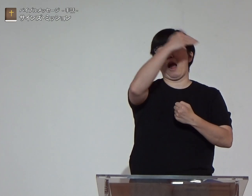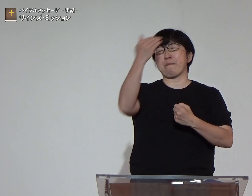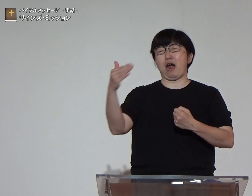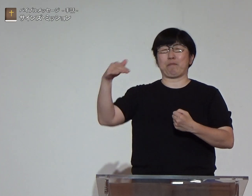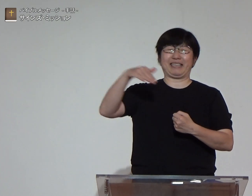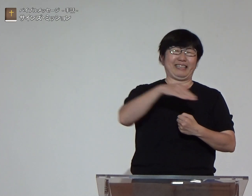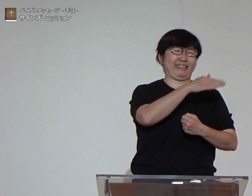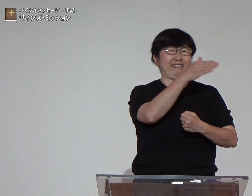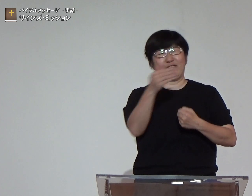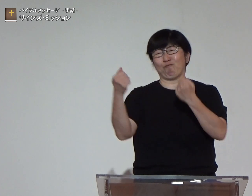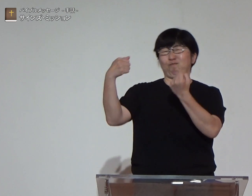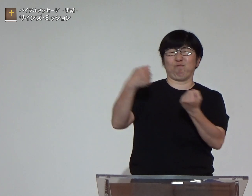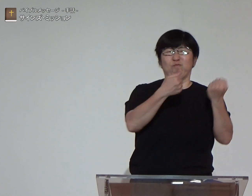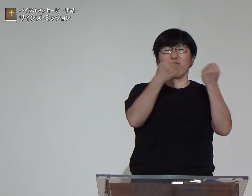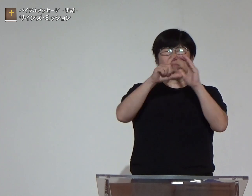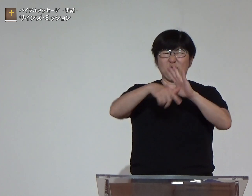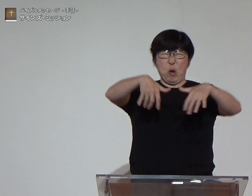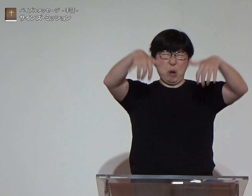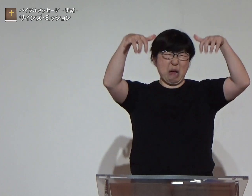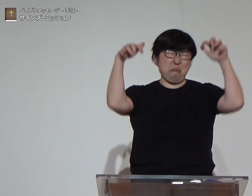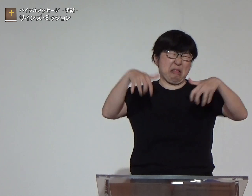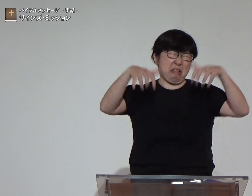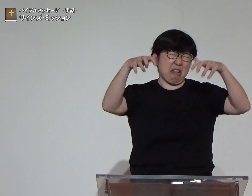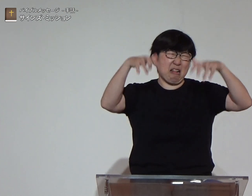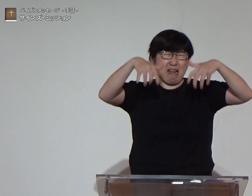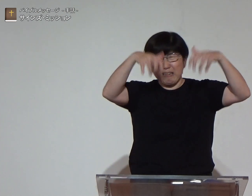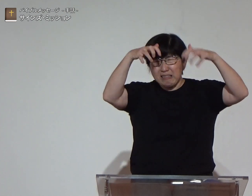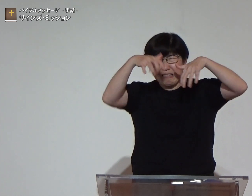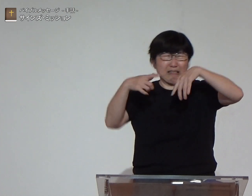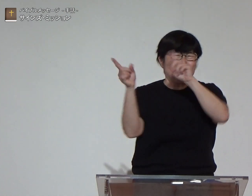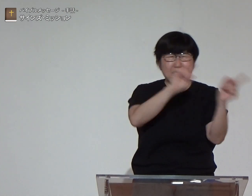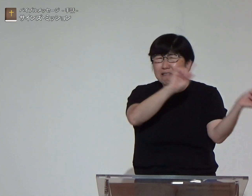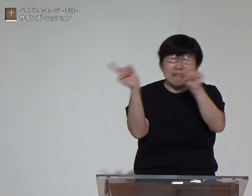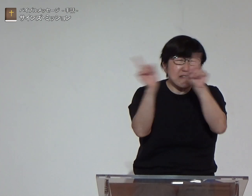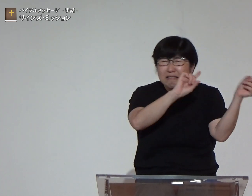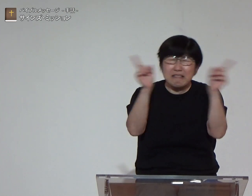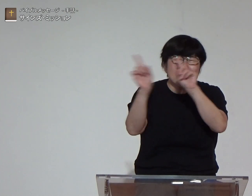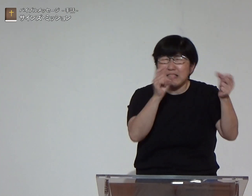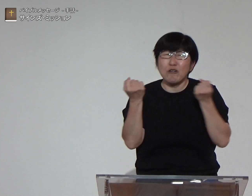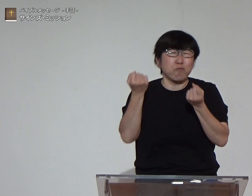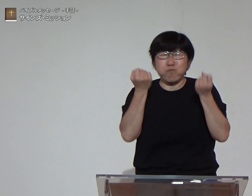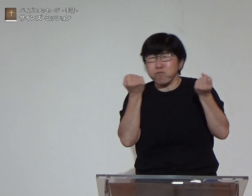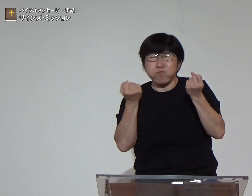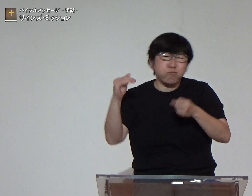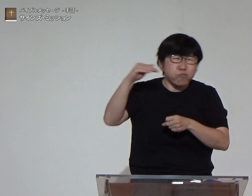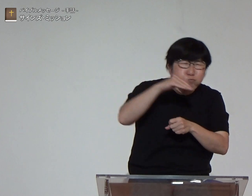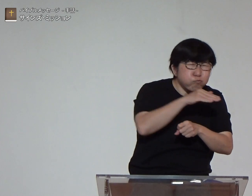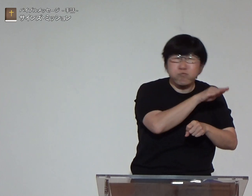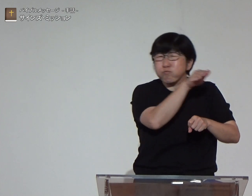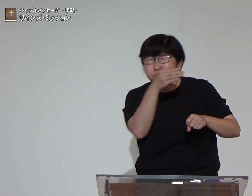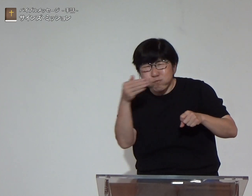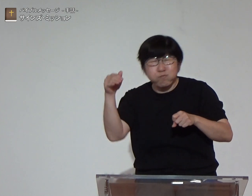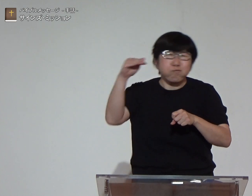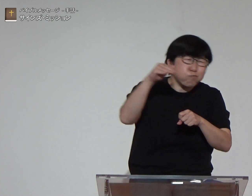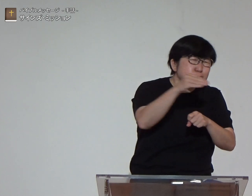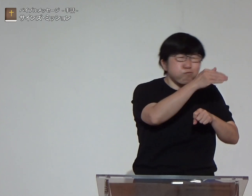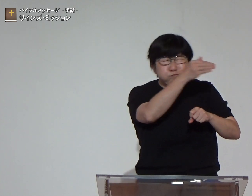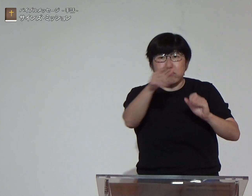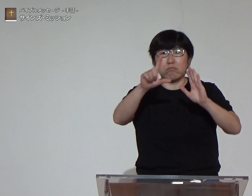山道を車で走っていると大雨が降ってきましたワイパーを使ってさらに山